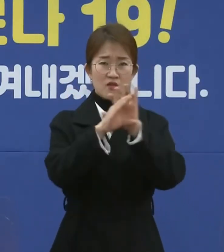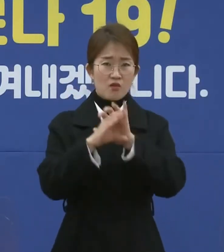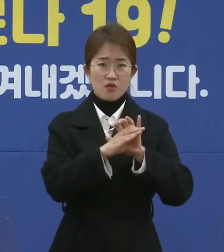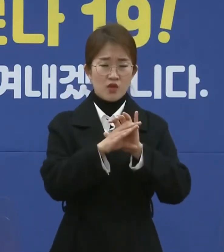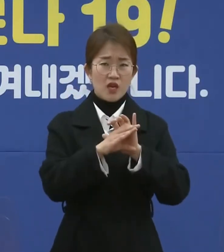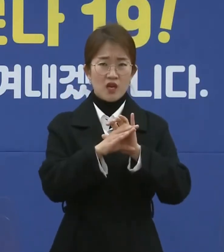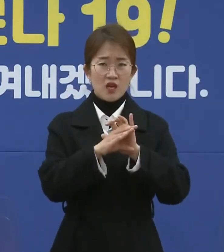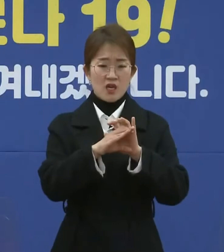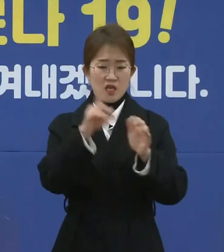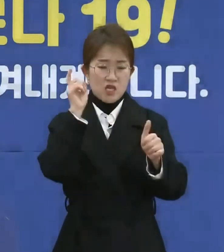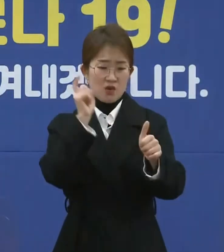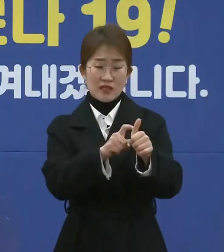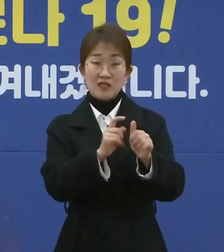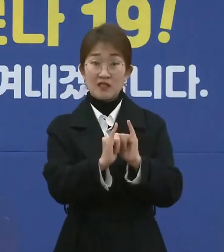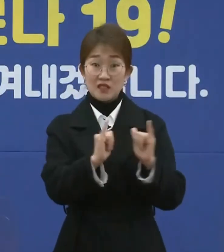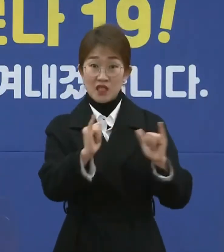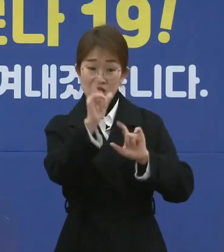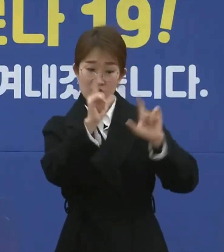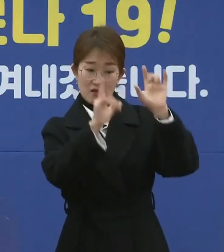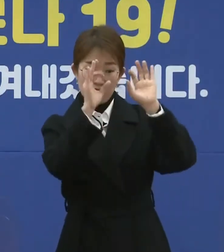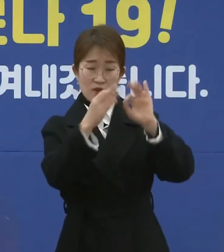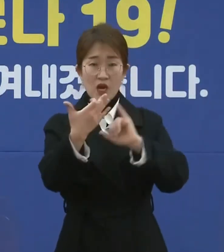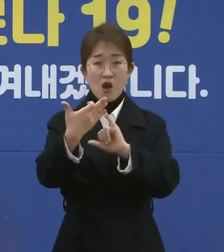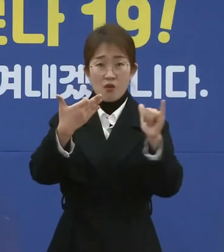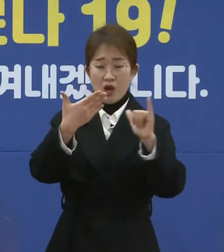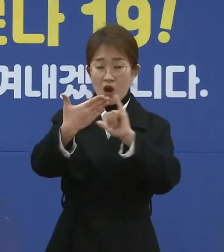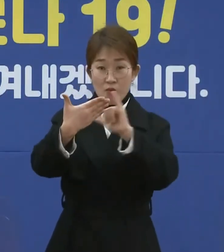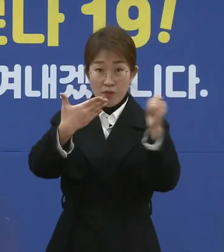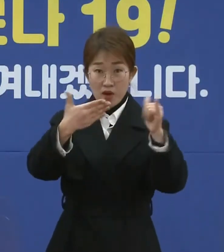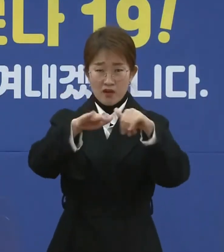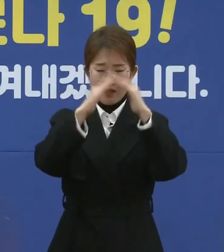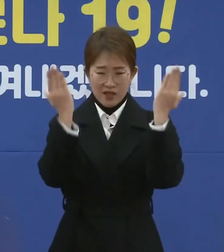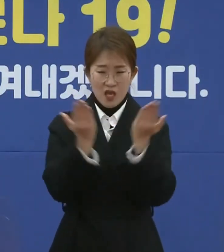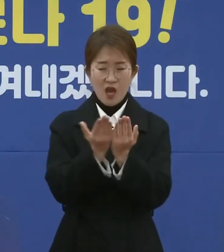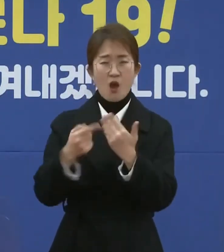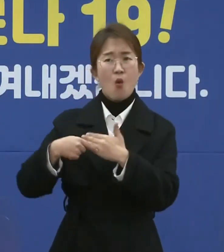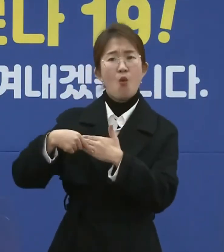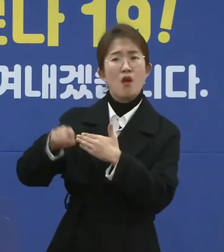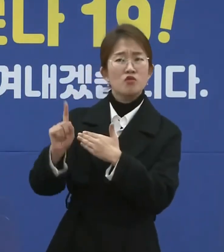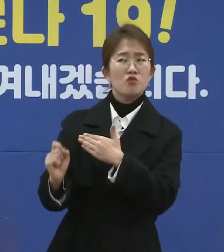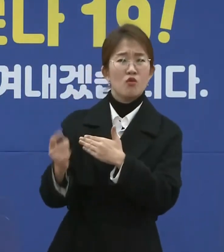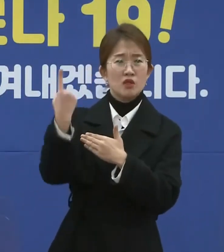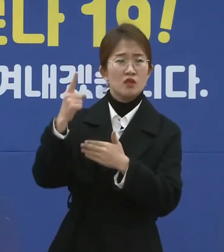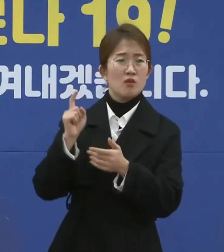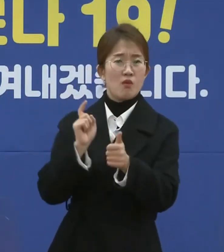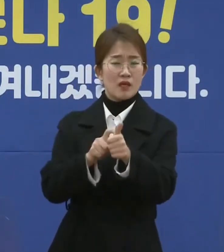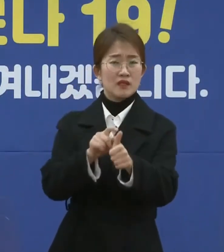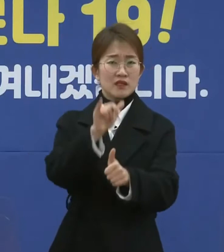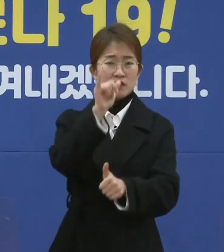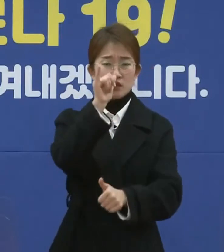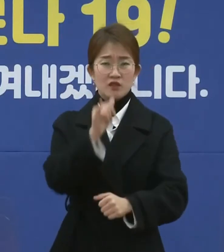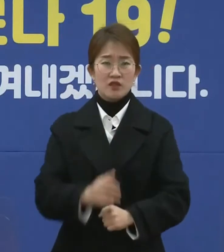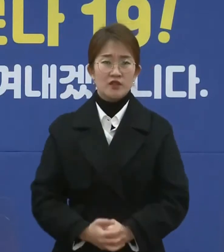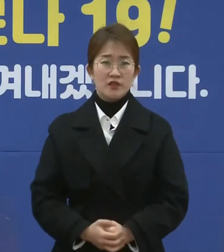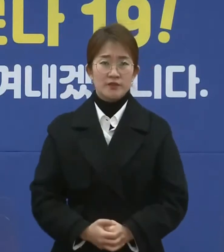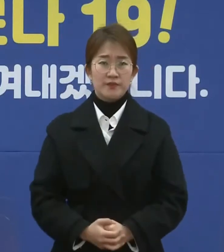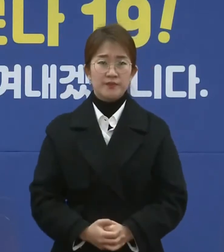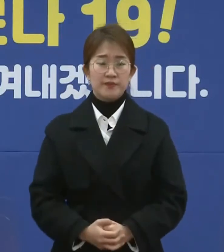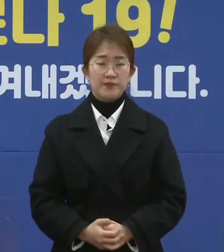신고 확진자를 보면 9분 모두 지역 외부 요인으로 확진된 것으로 분석이 되고 있습니다.